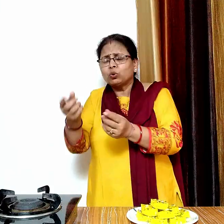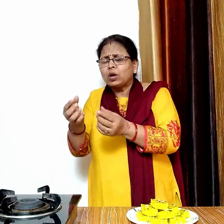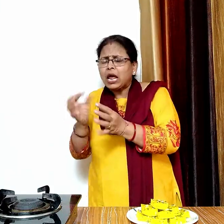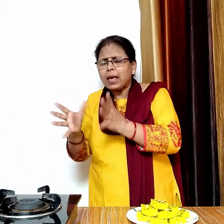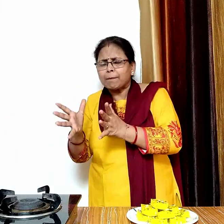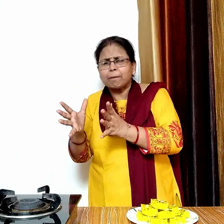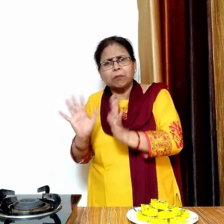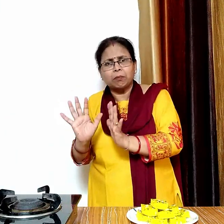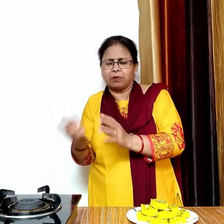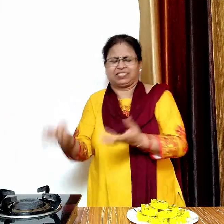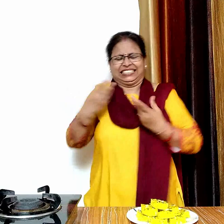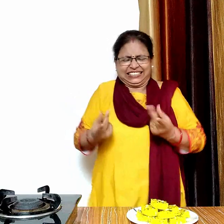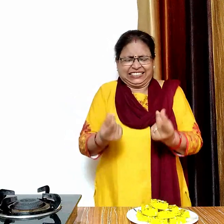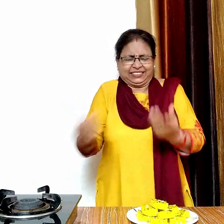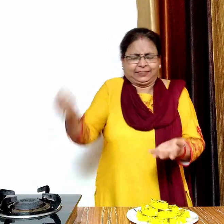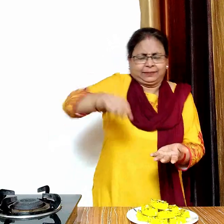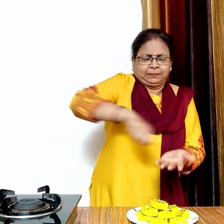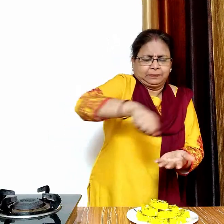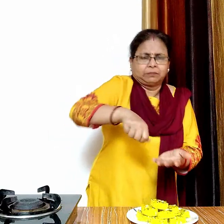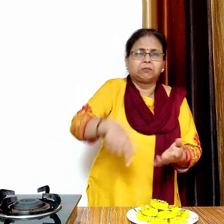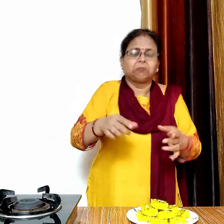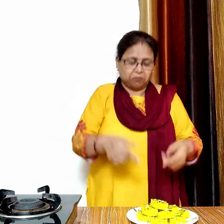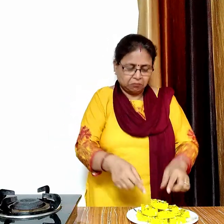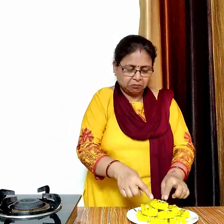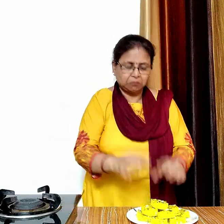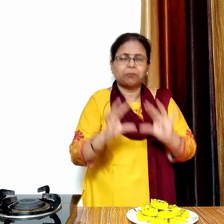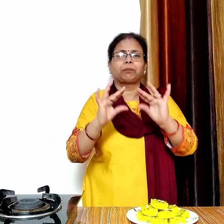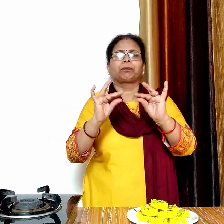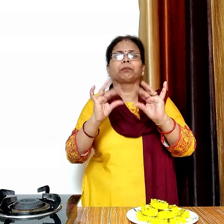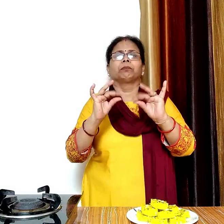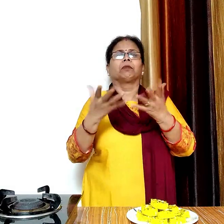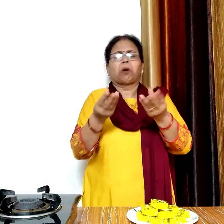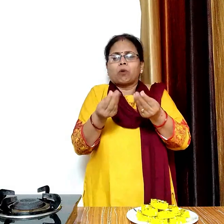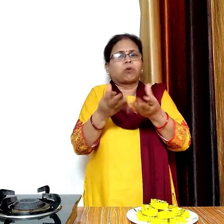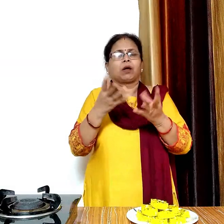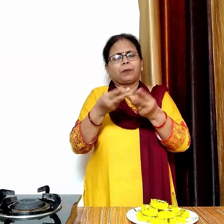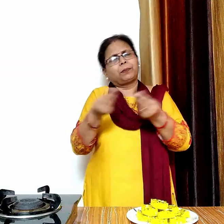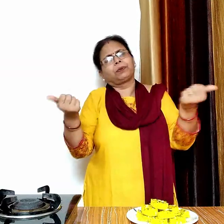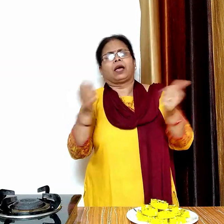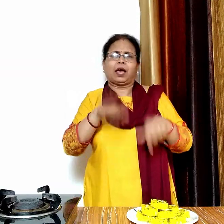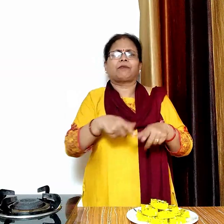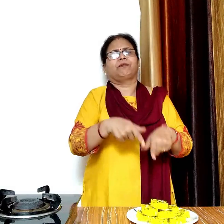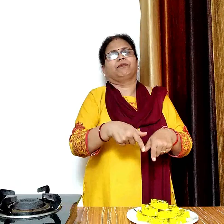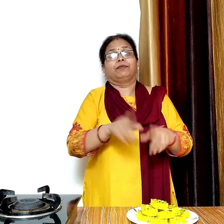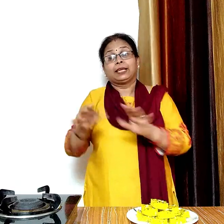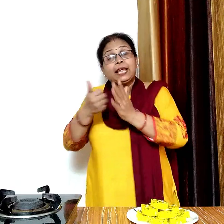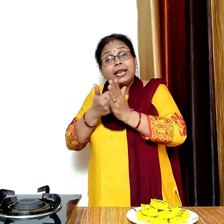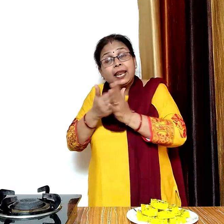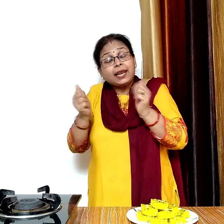तो डोगला खराब हुचाएगा और डोगला हलुआ जैसा बन जाएगा उसकी कोई शेप ही नहीं रहेगी इसलिए हम दड़के को अच्छी से ठंडा होने देंगे